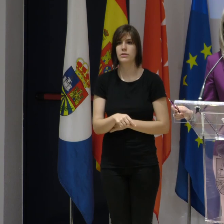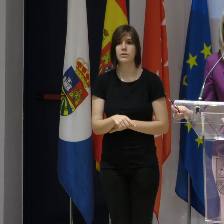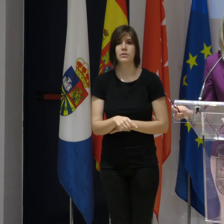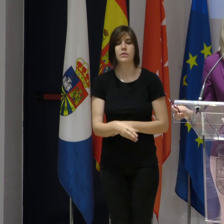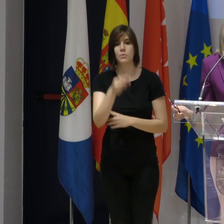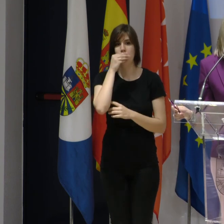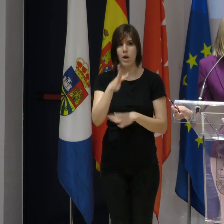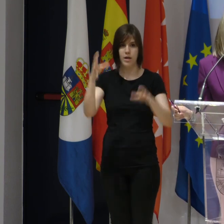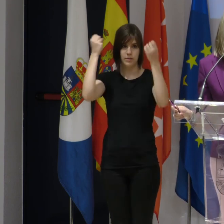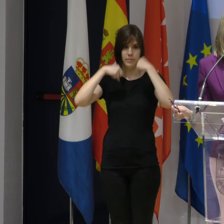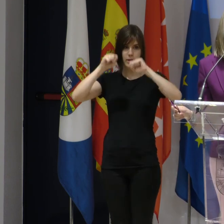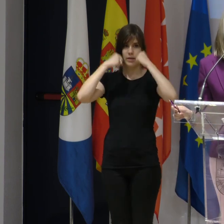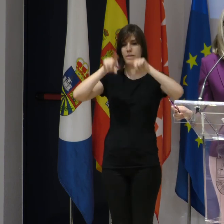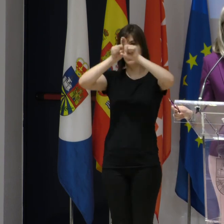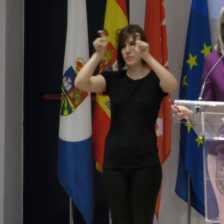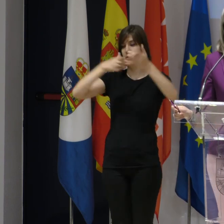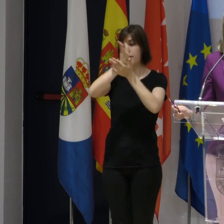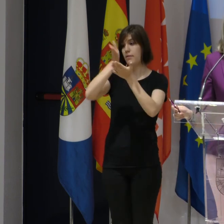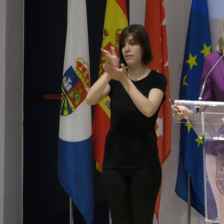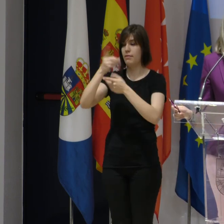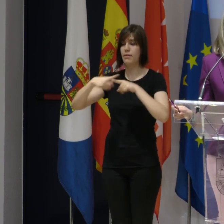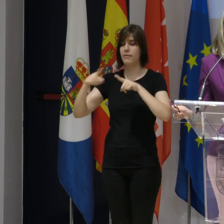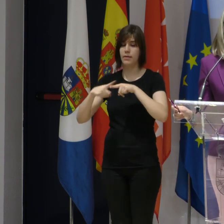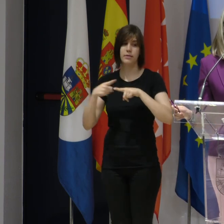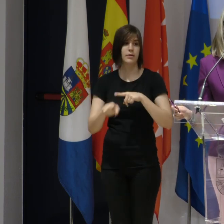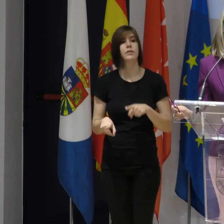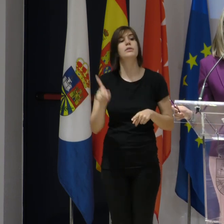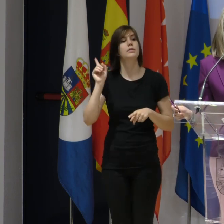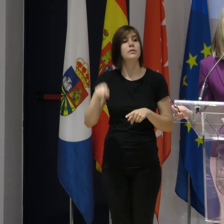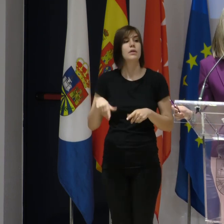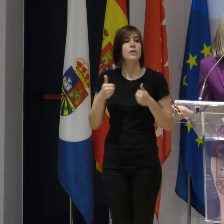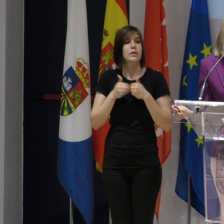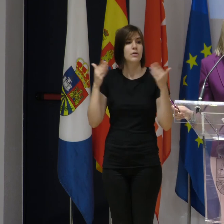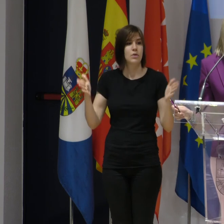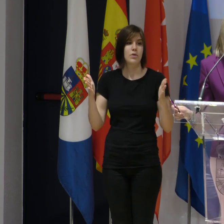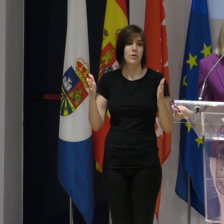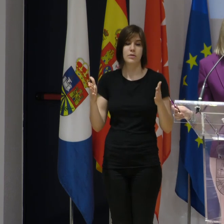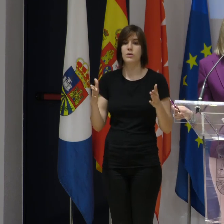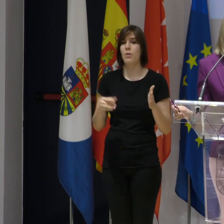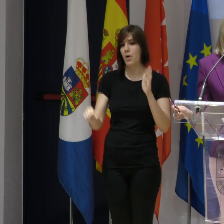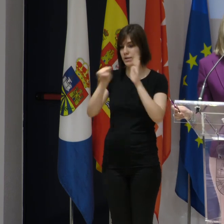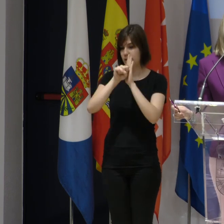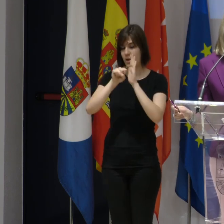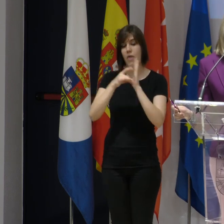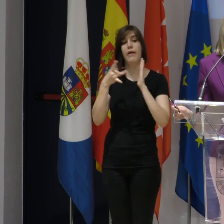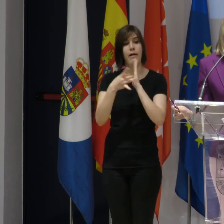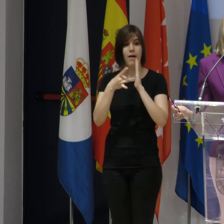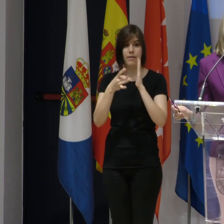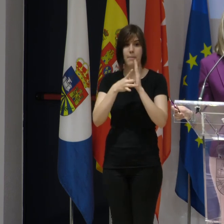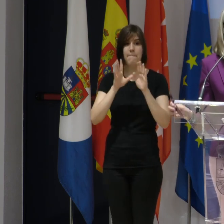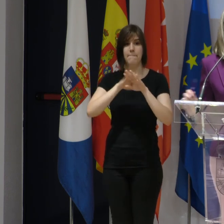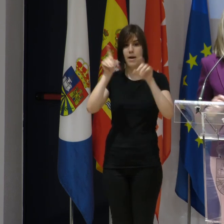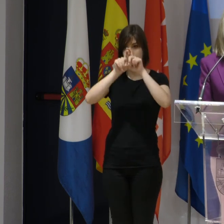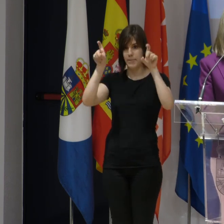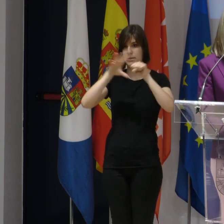las buenas prácticas, a diferentes empresas, pero también hemos inaugurado una nueva sección, como ha sido el sello de calidad para las